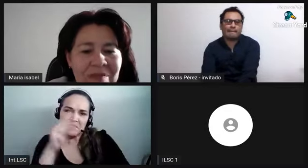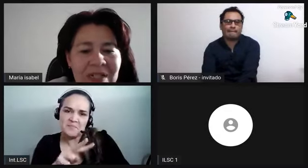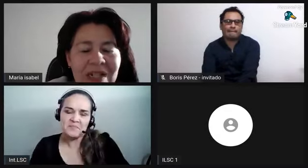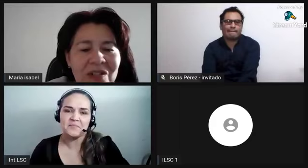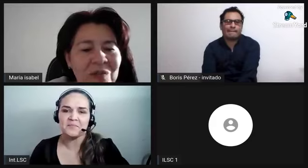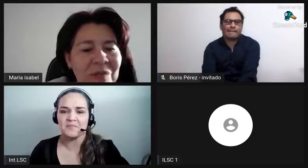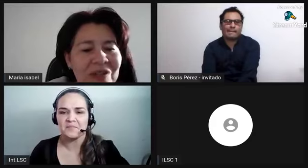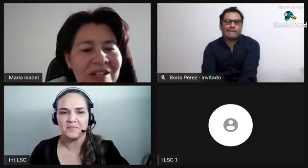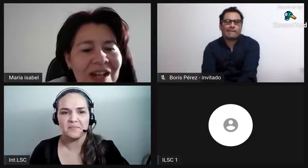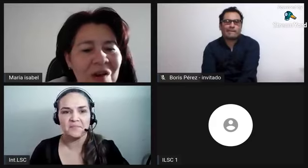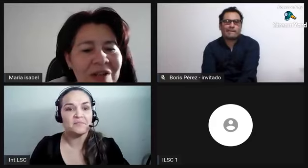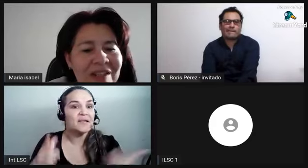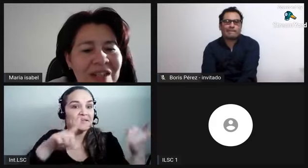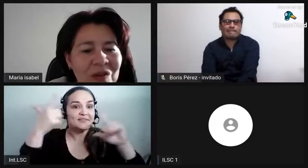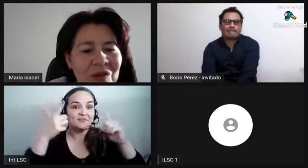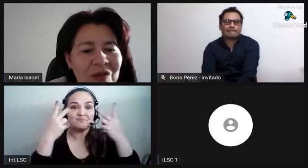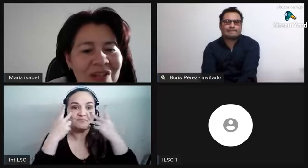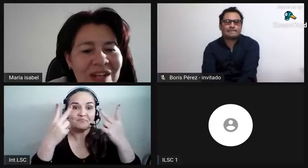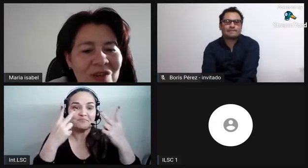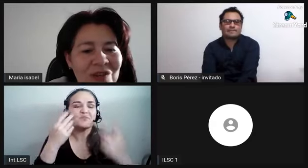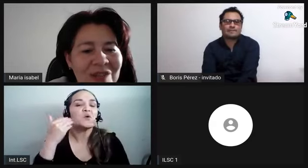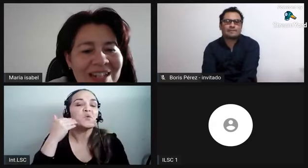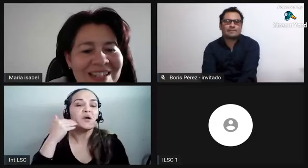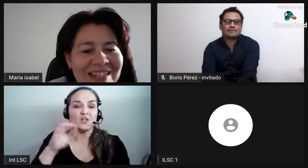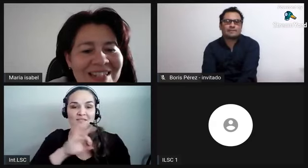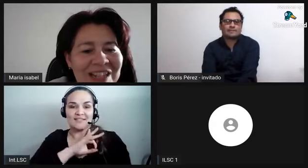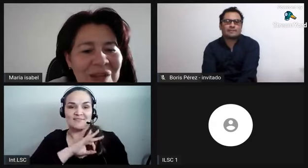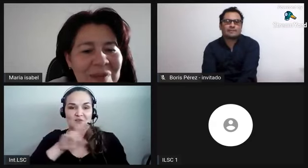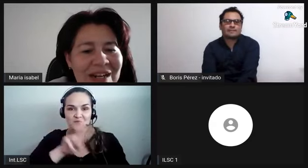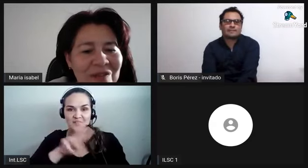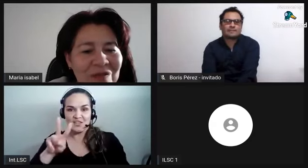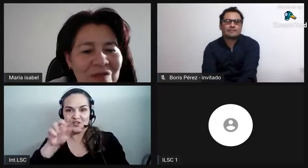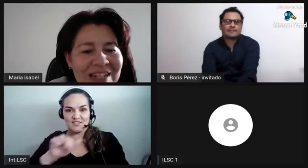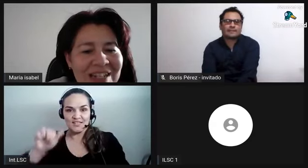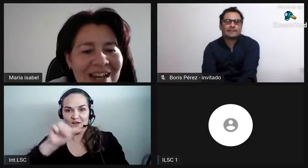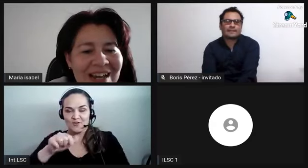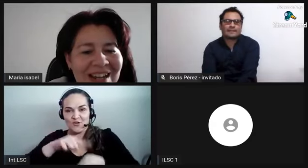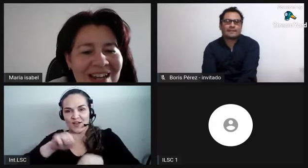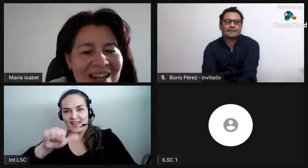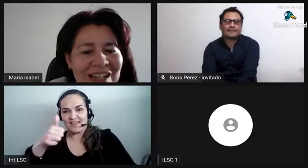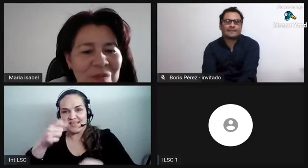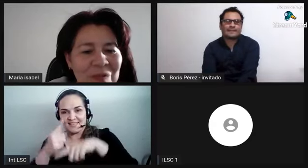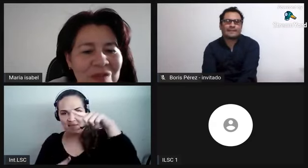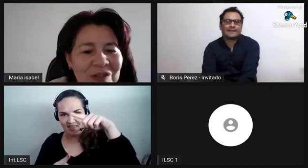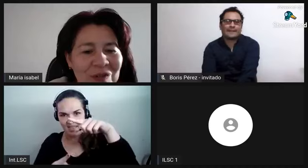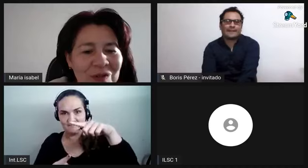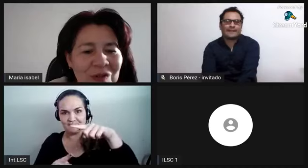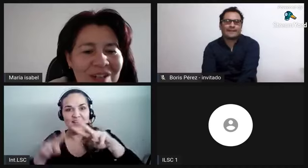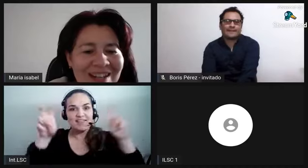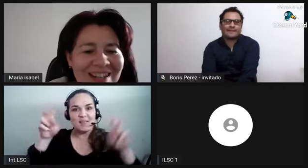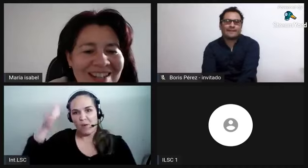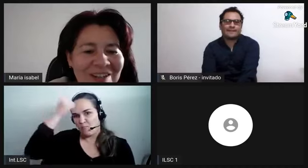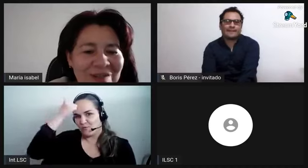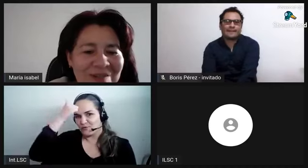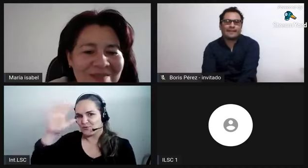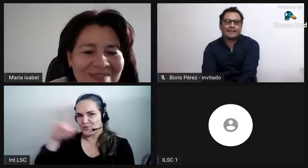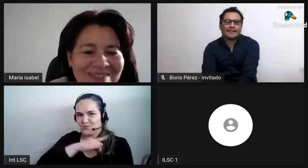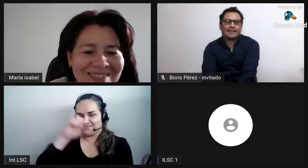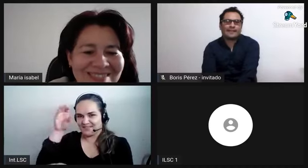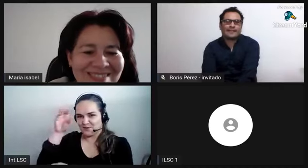Bueno, y nos vemos el sábado 22 de agosto a las 10 y 30 para la conferencia del profesor Óscar.